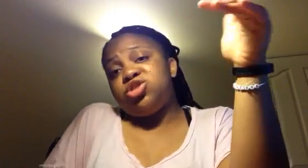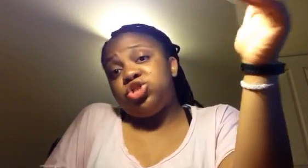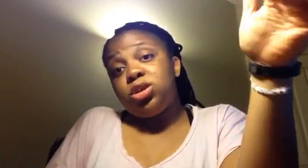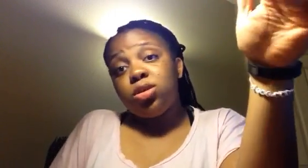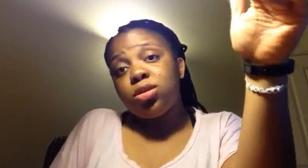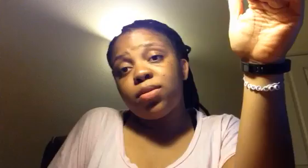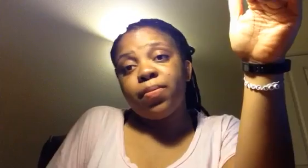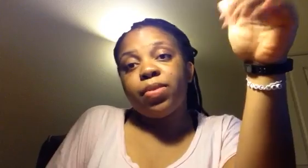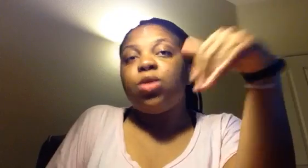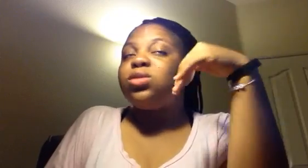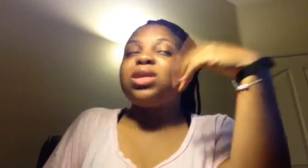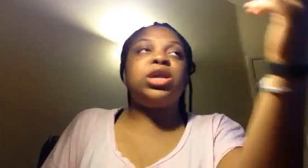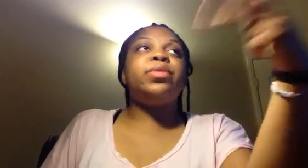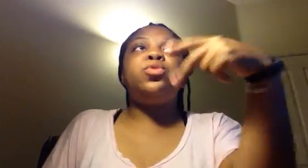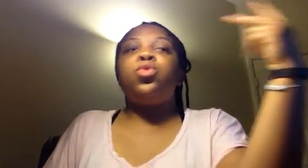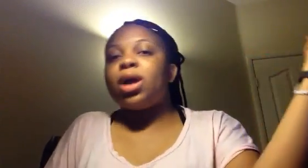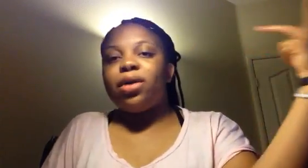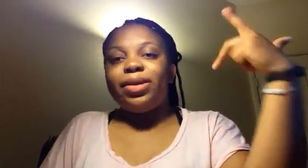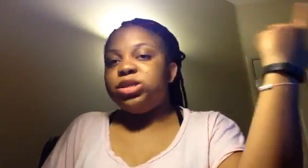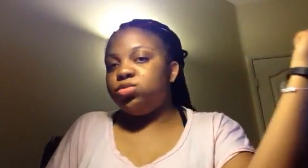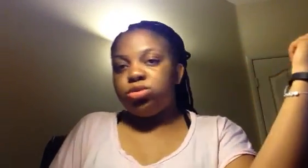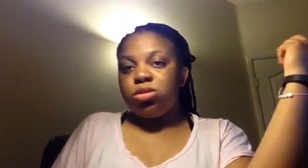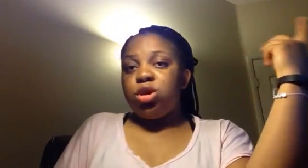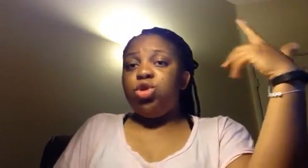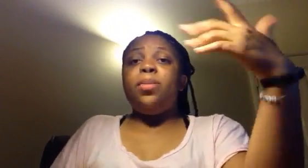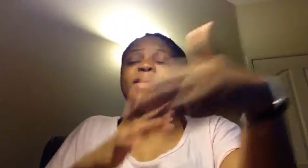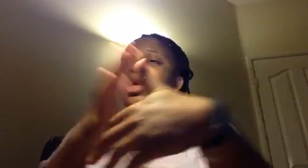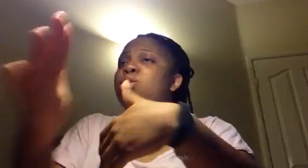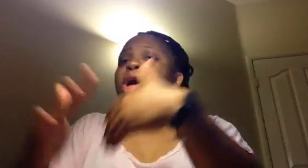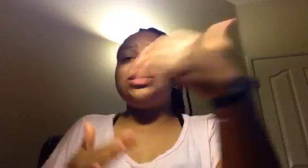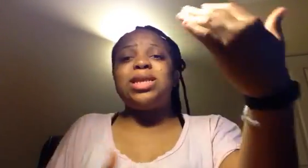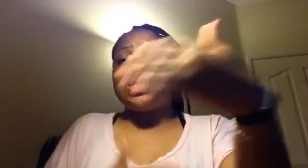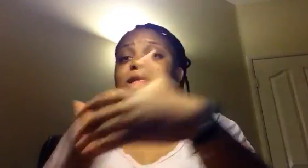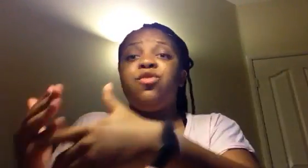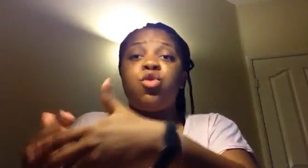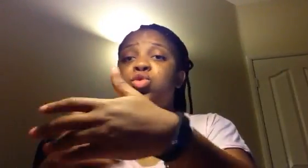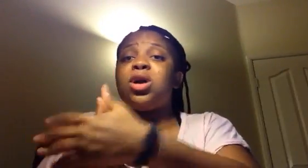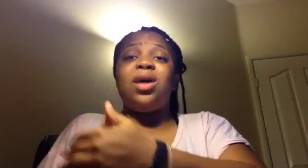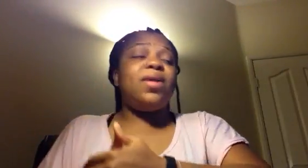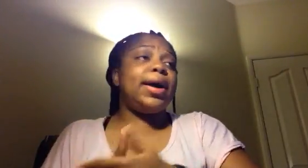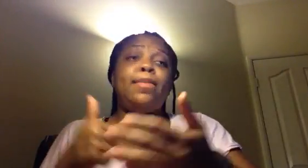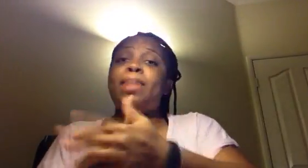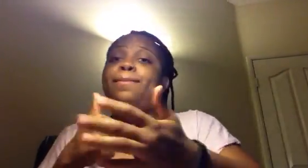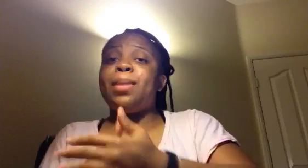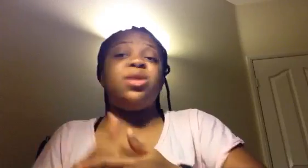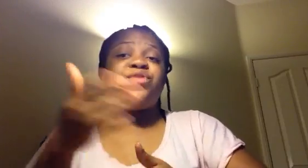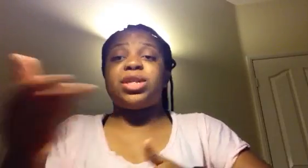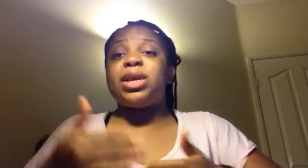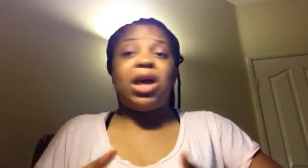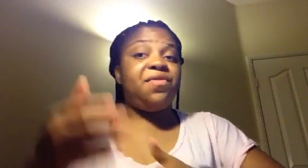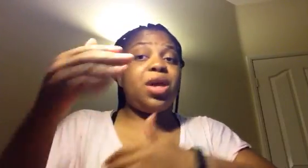âgé. On sait qu'il ne peut plus courir d'arrivés en 10 minutes. Donc, mettez-le à un certain niveau où le gars va en règle, pap, pap, il fait ce qu'il a fait.